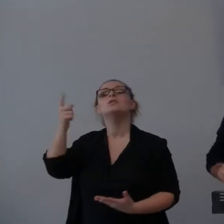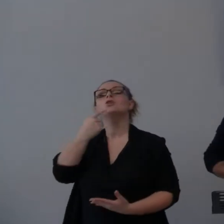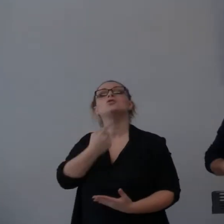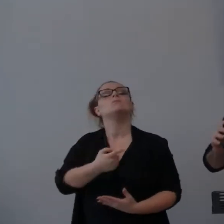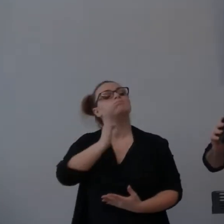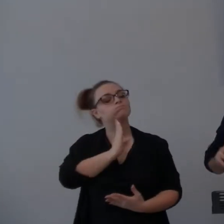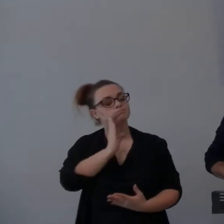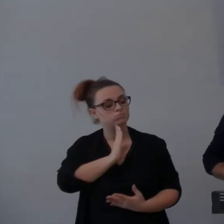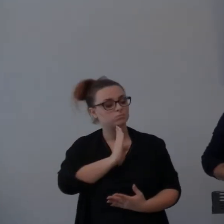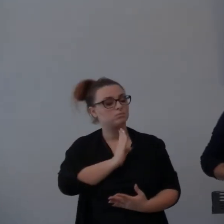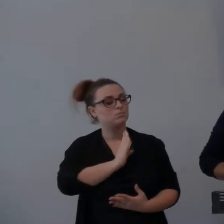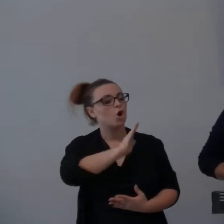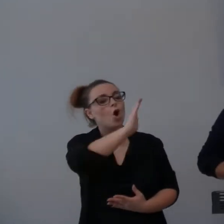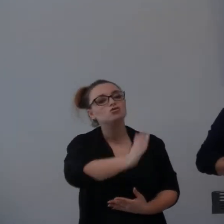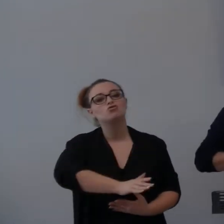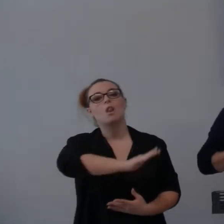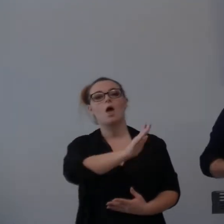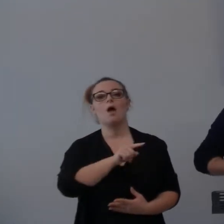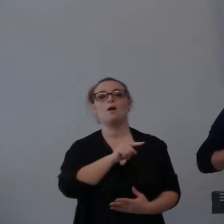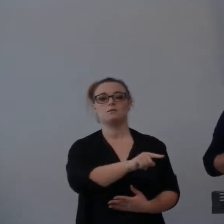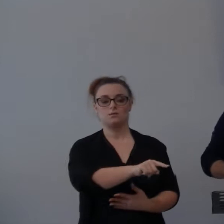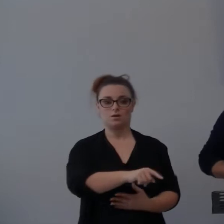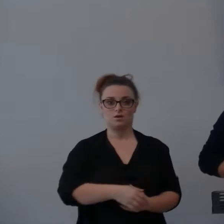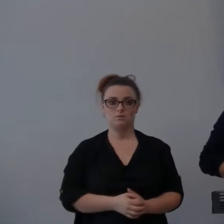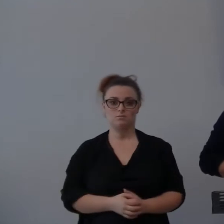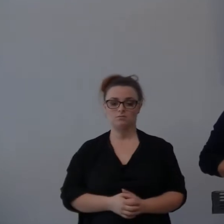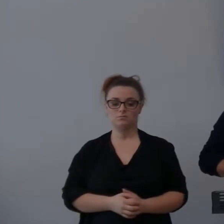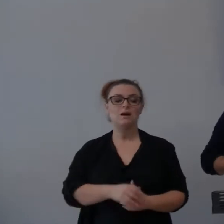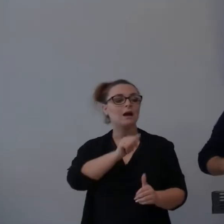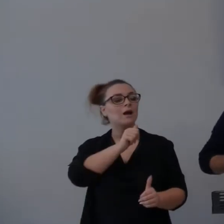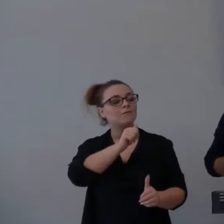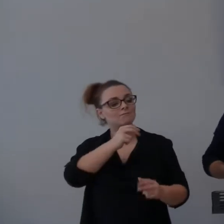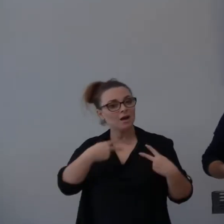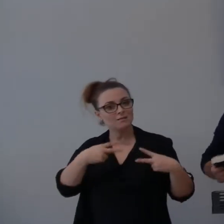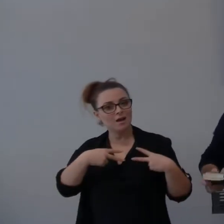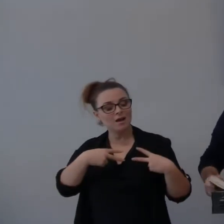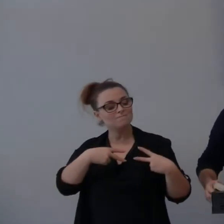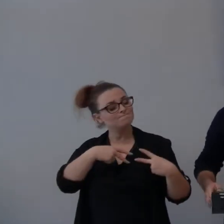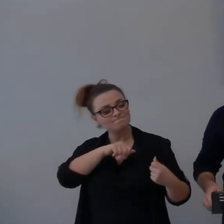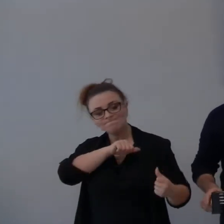consolate il mio popolo, diamo una svolta, ricominciamo.